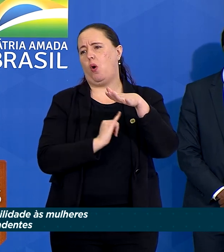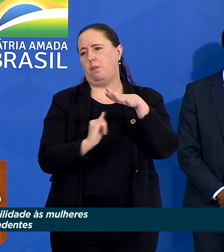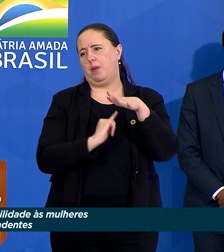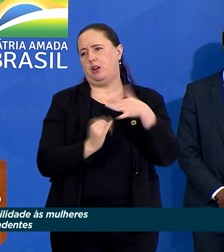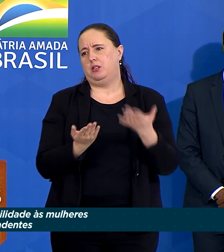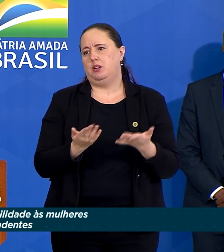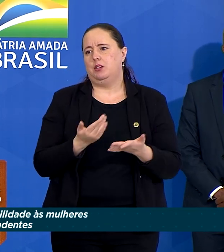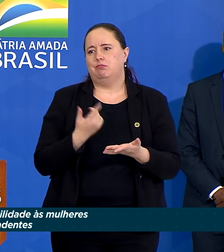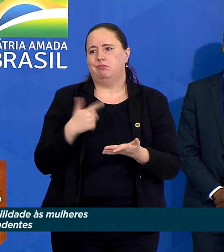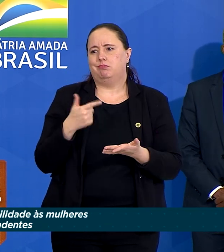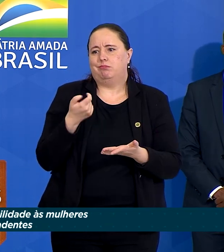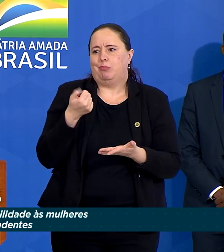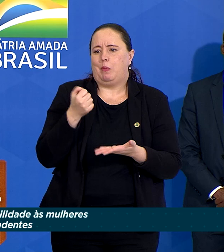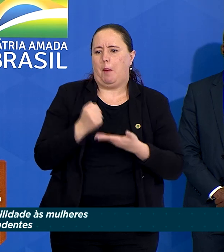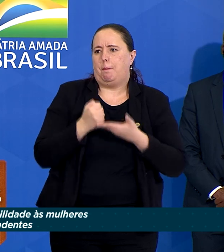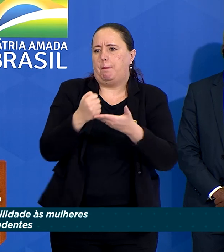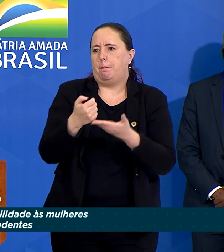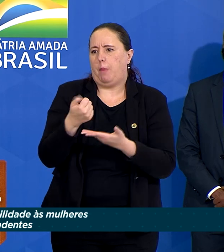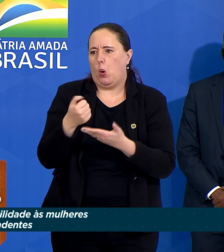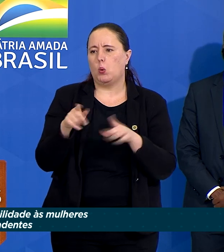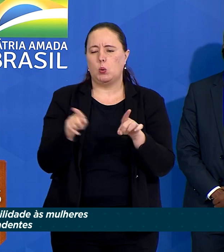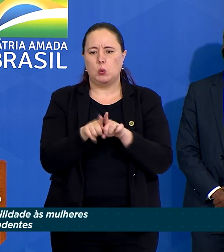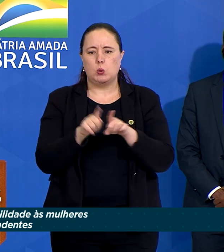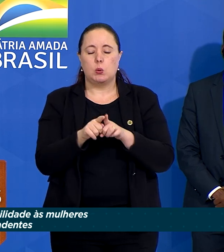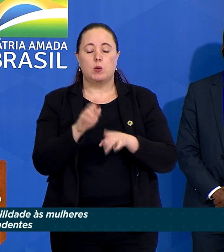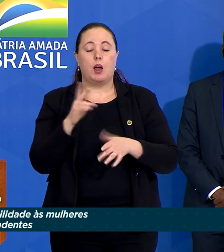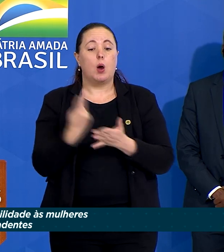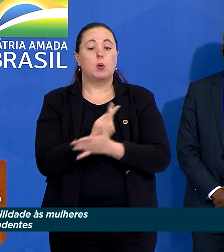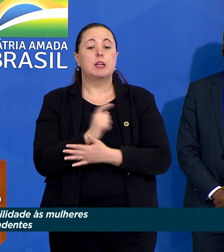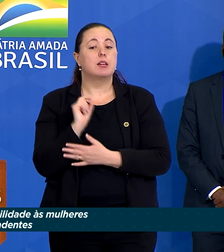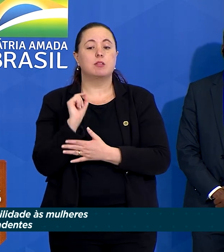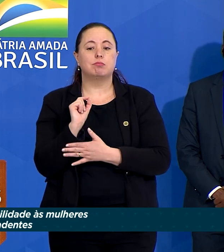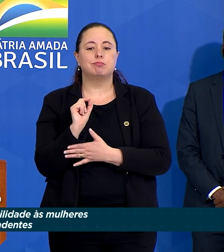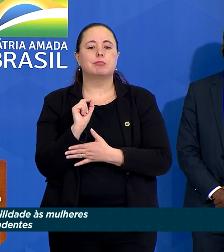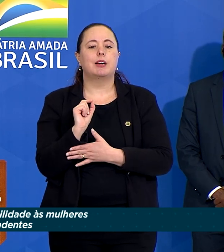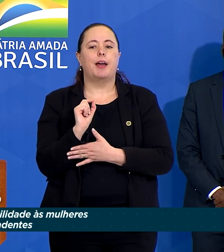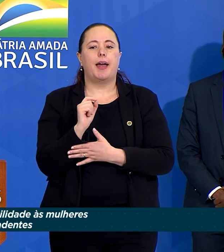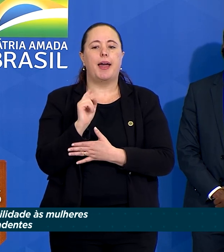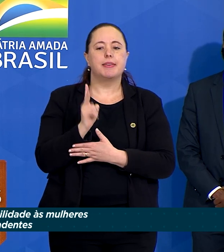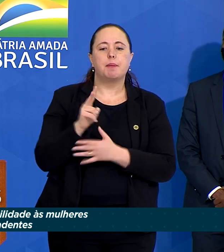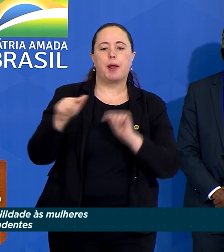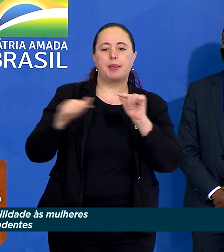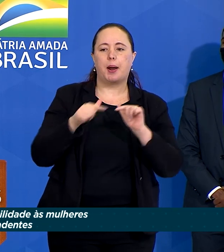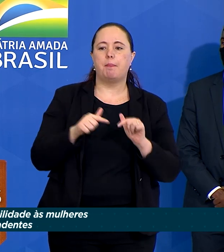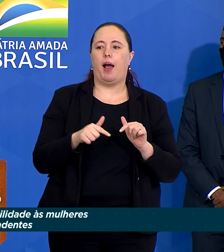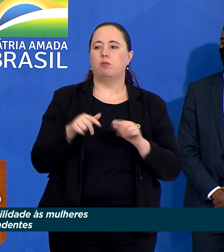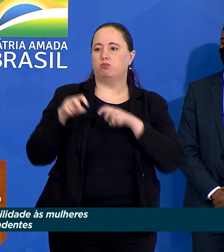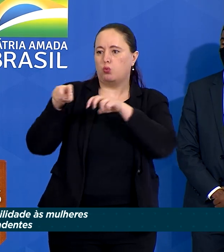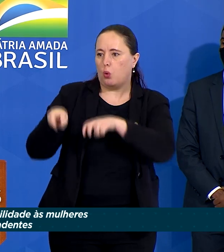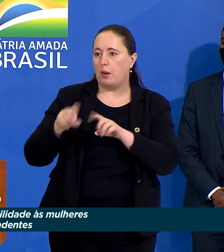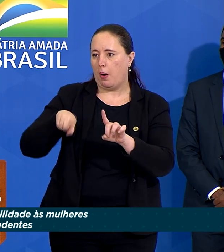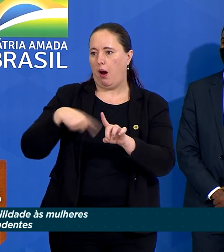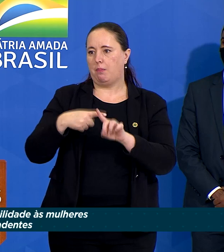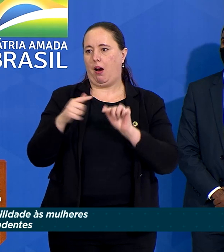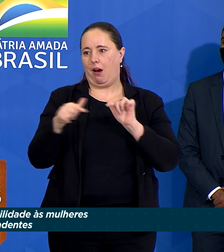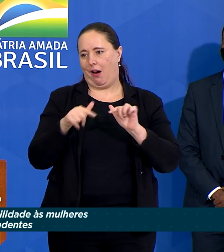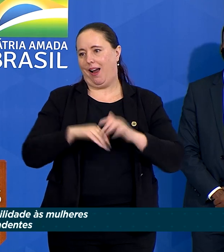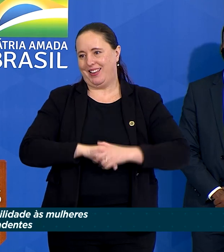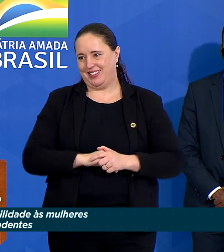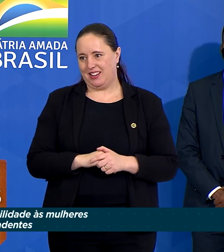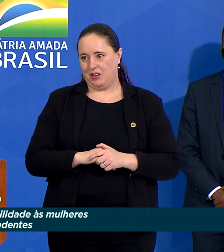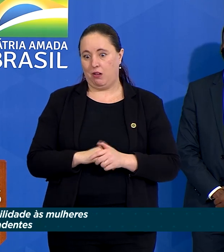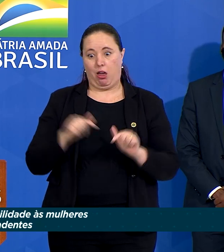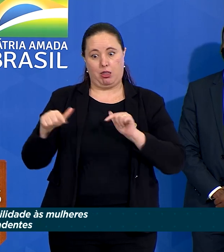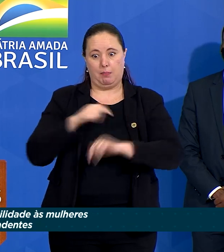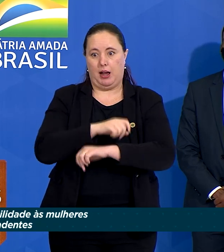poucas redes de apoio. ao mesmo tempo, frequentemente, enfrentam duplas jornadas de trabalho atuando tanto nas